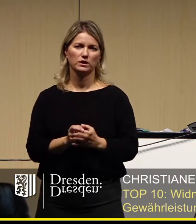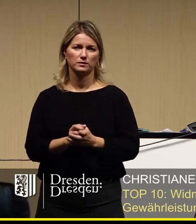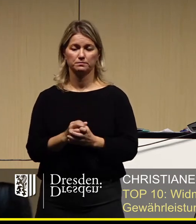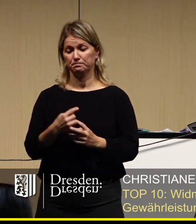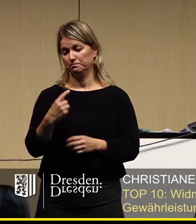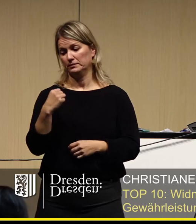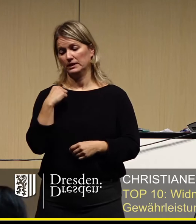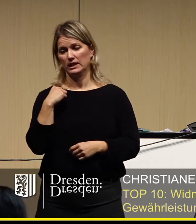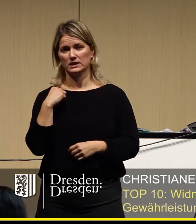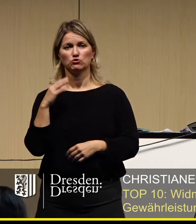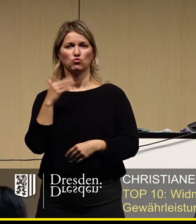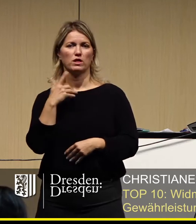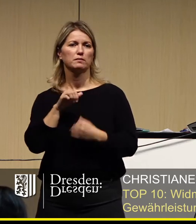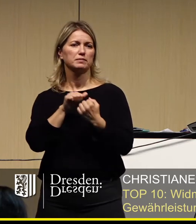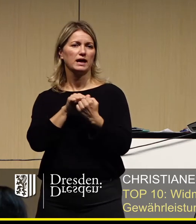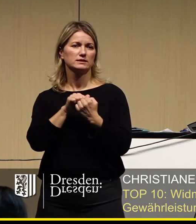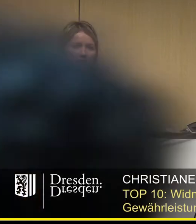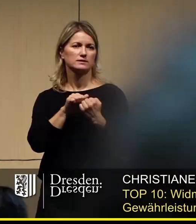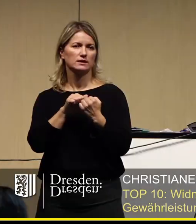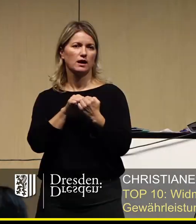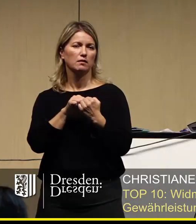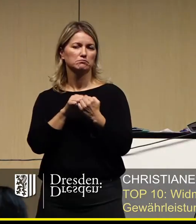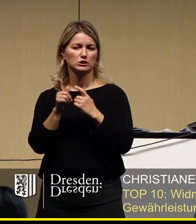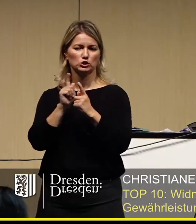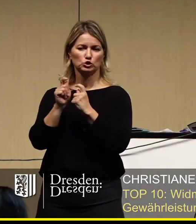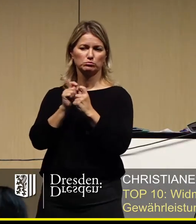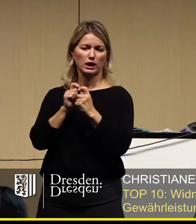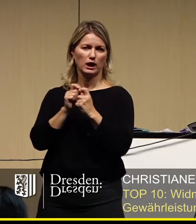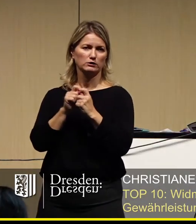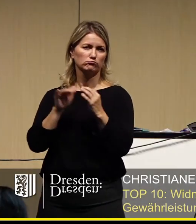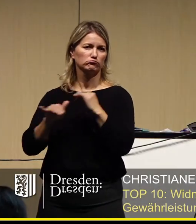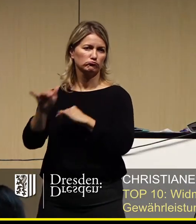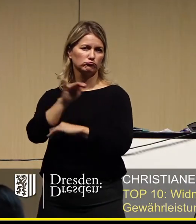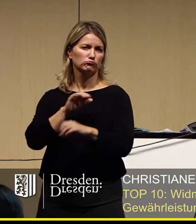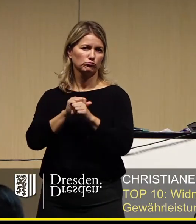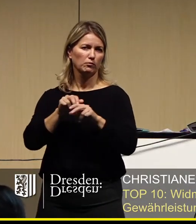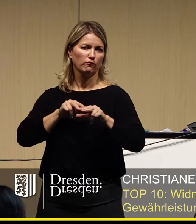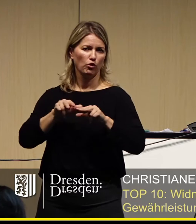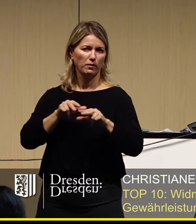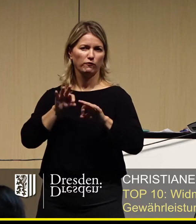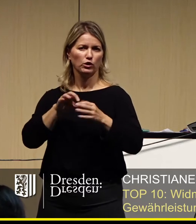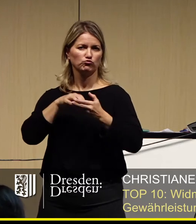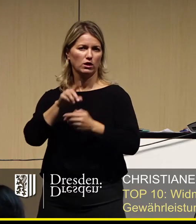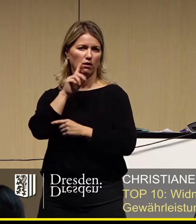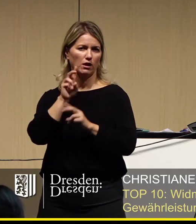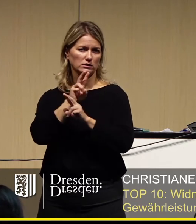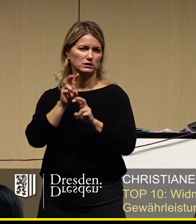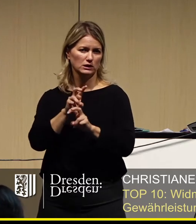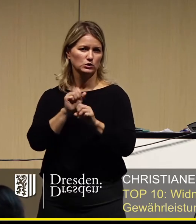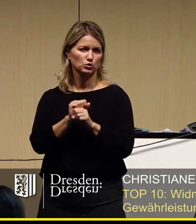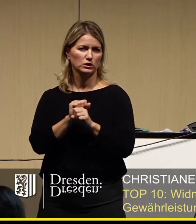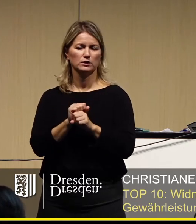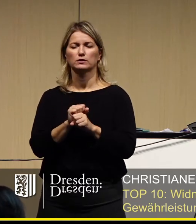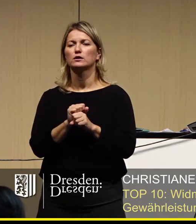es gestern schon in dem Pressegespräch, was wir ja alle immer vorbereiten, zur Stadtratssitzung abhalten,